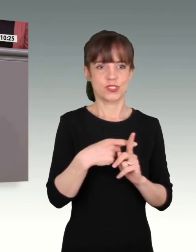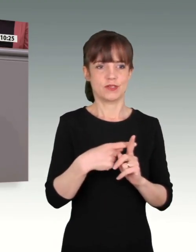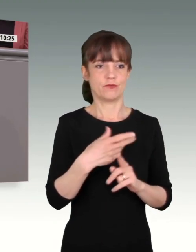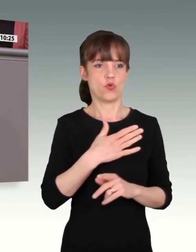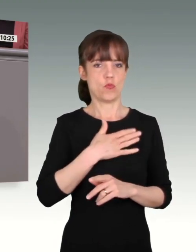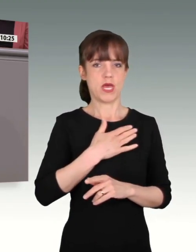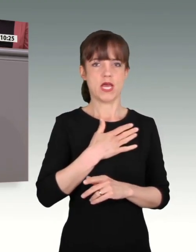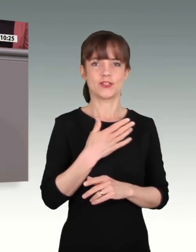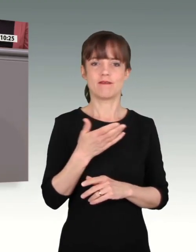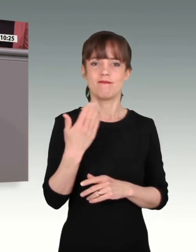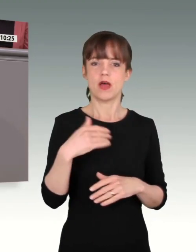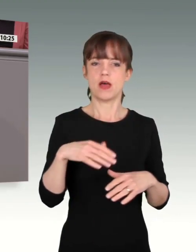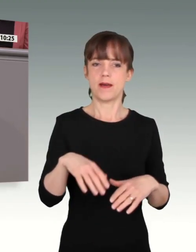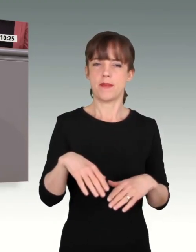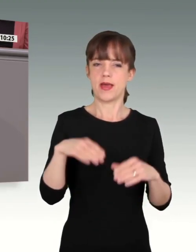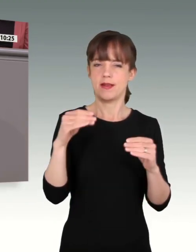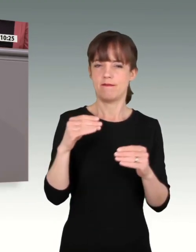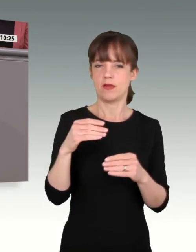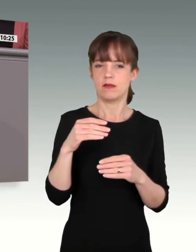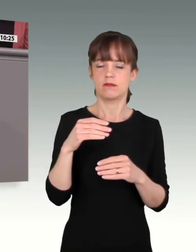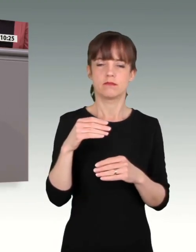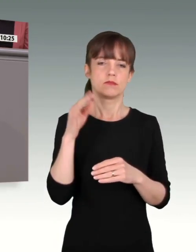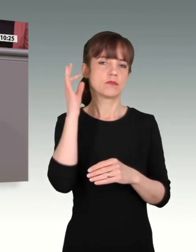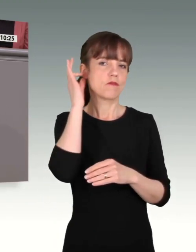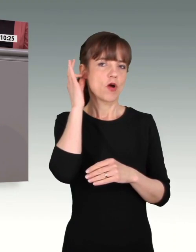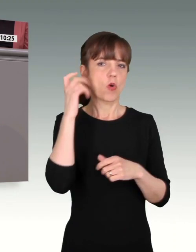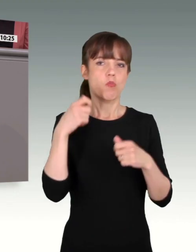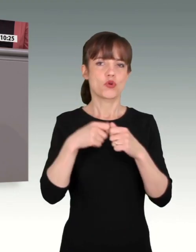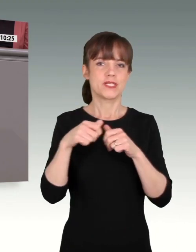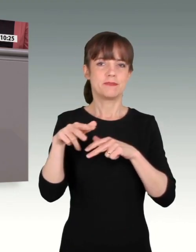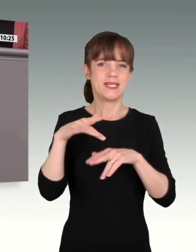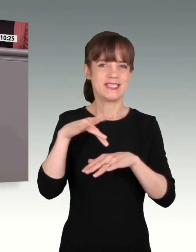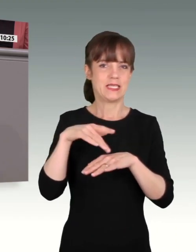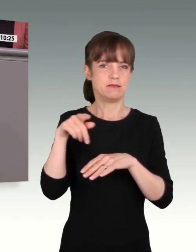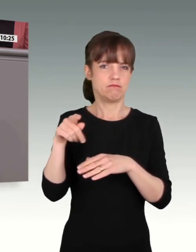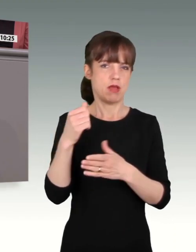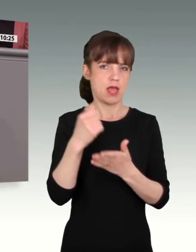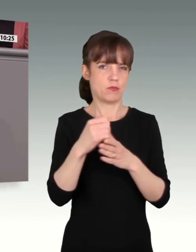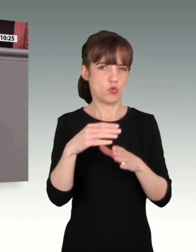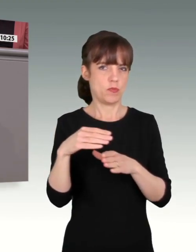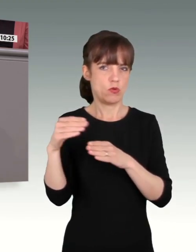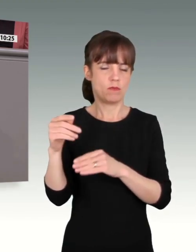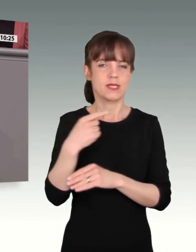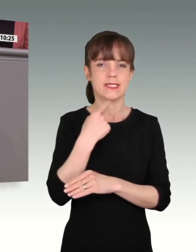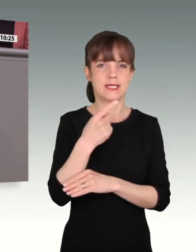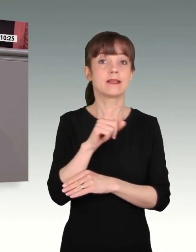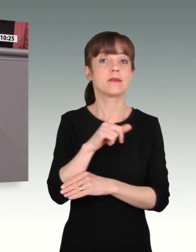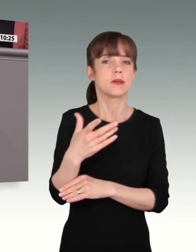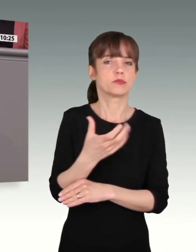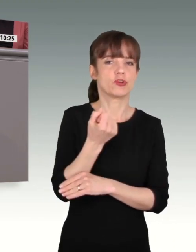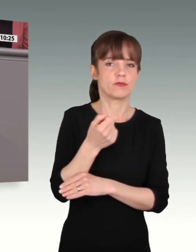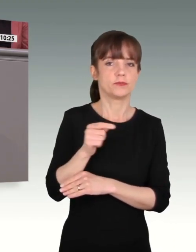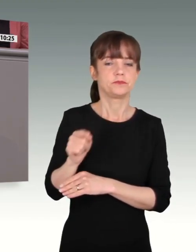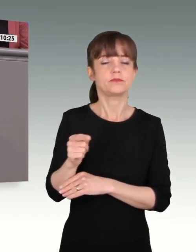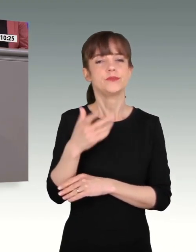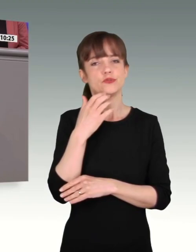bei den ersten Äußerungen im Amt die Bundesministerin angekündigt hat, hier beim Thema Beschaffung dann